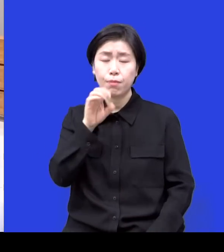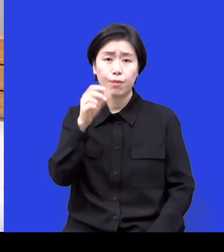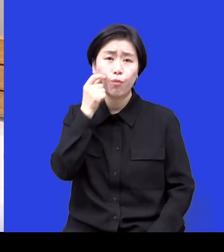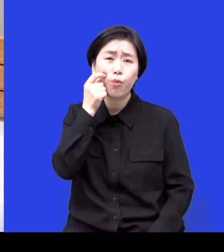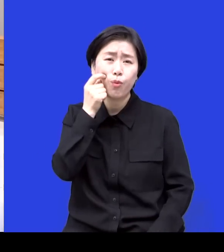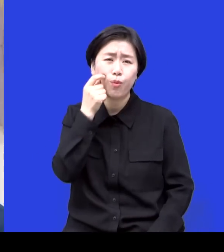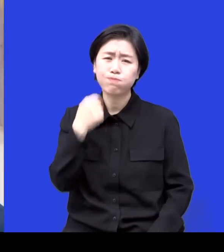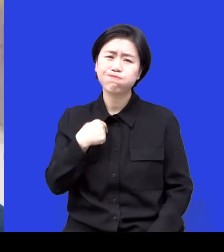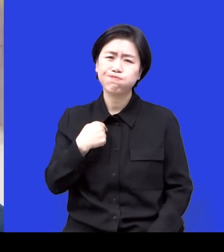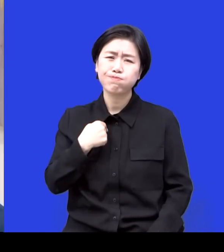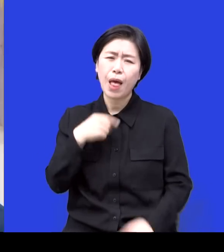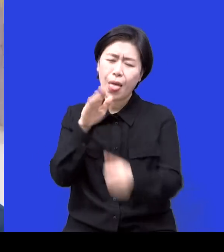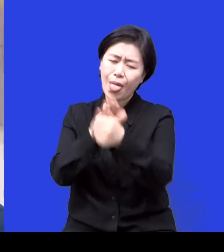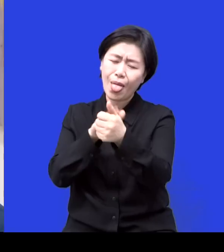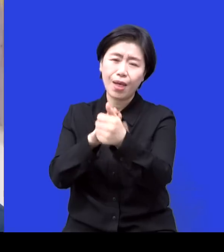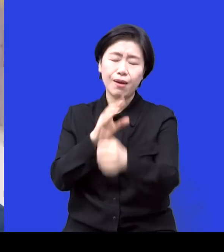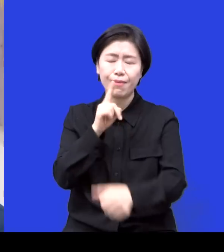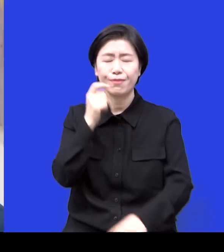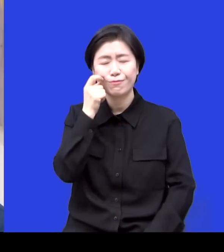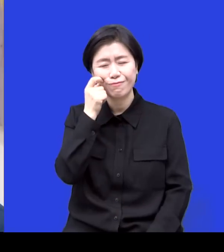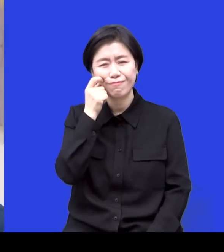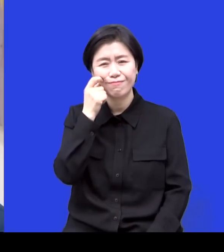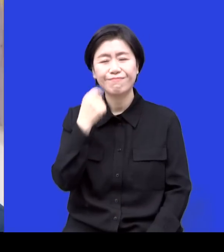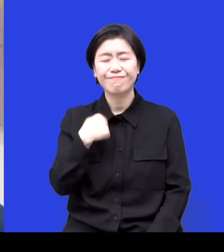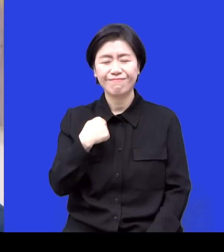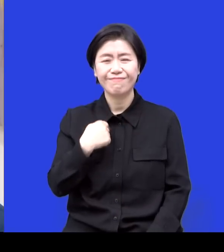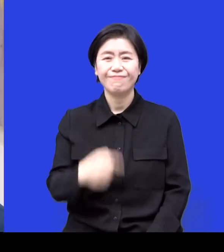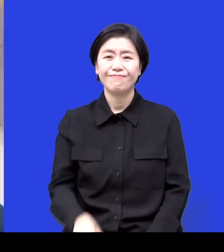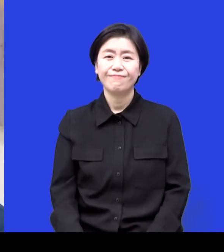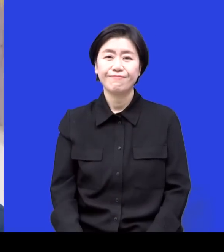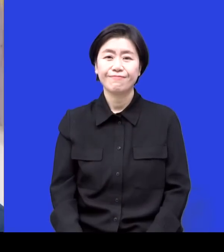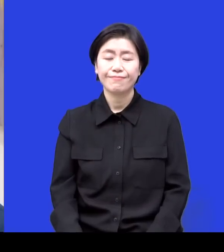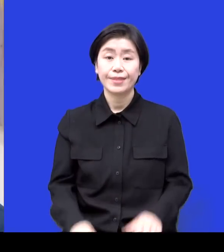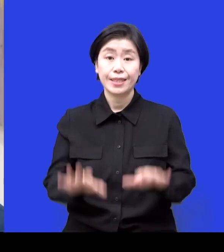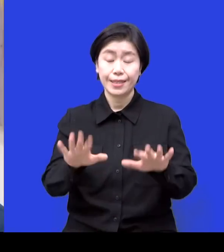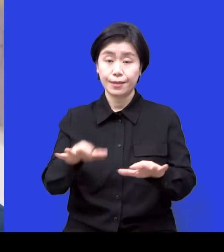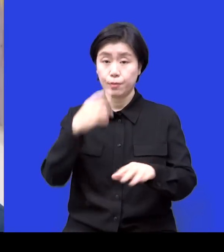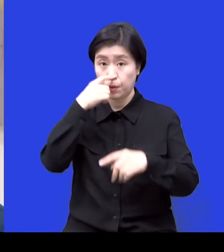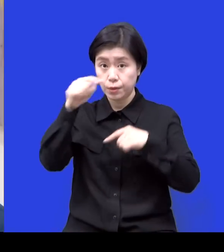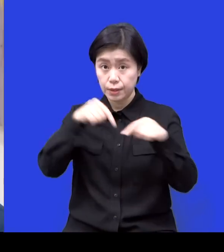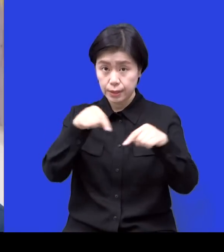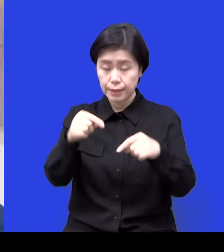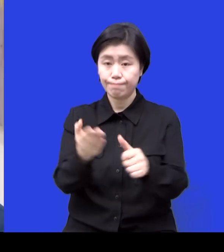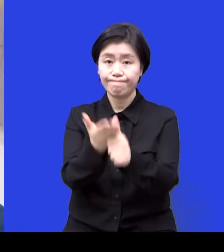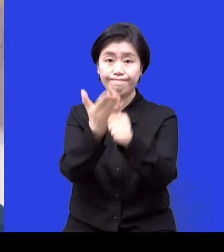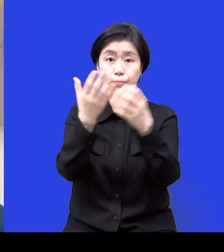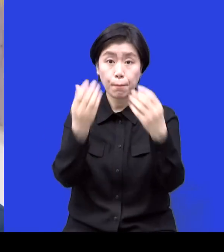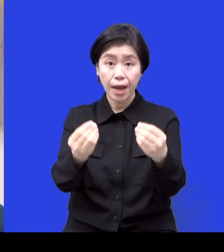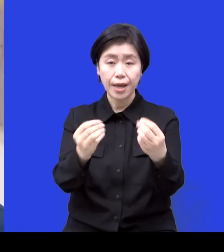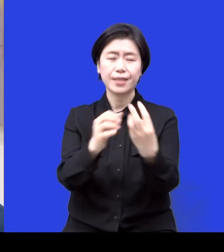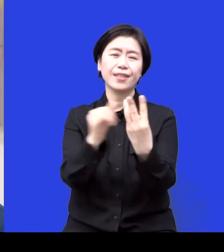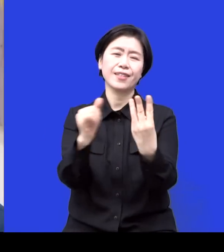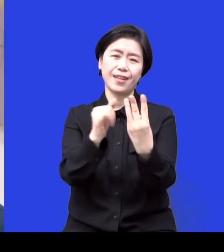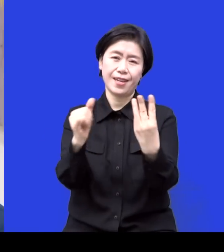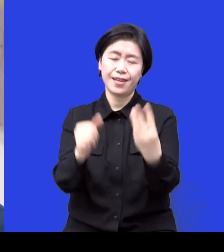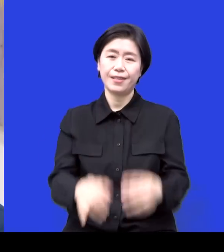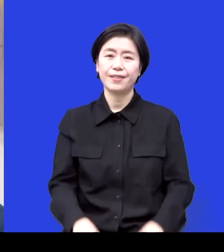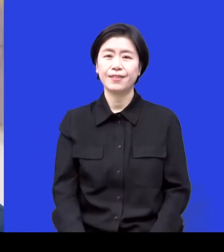막 살갑게 얘기를 못해가지고. 그래서 아이들 코치 양성은 지금 현재 세 명이 되어 있고. 네. 너무 잘해요. 지금